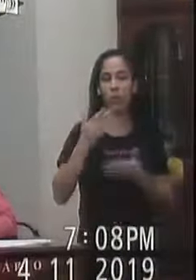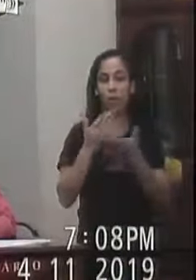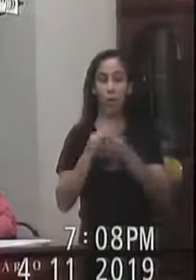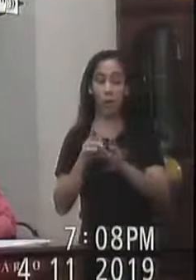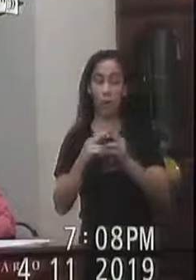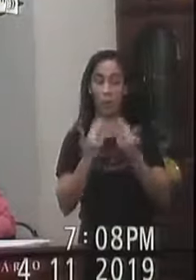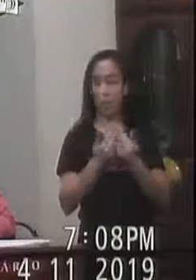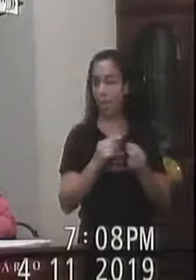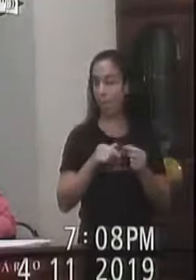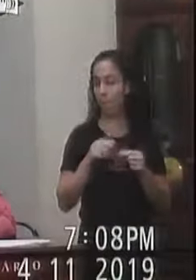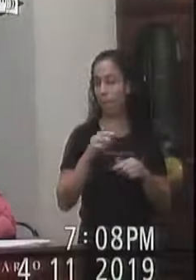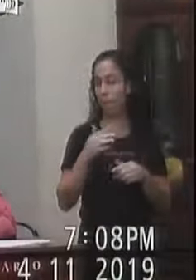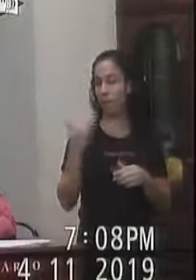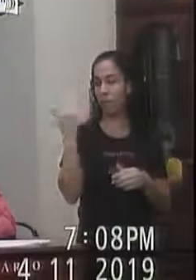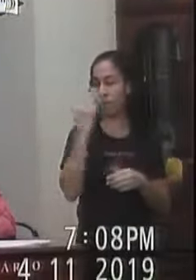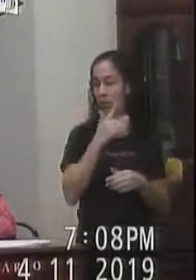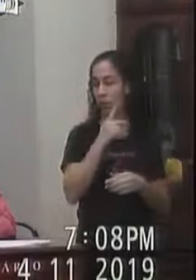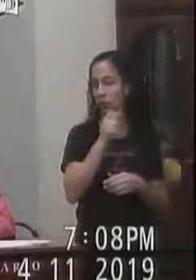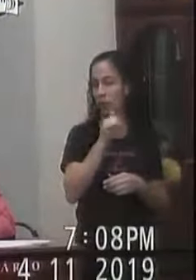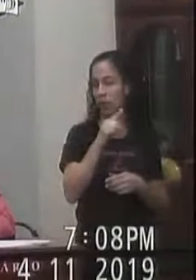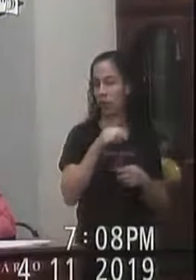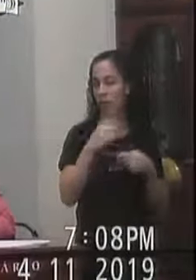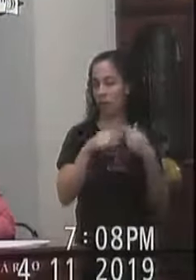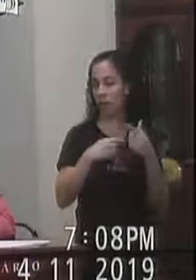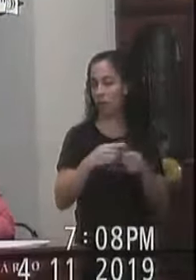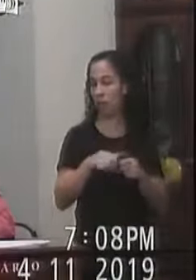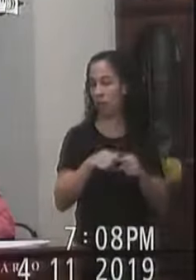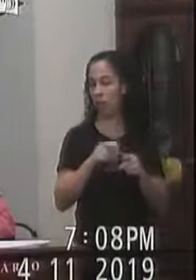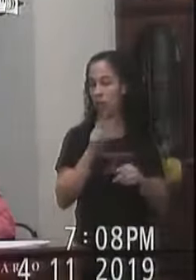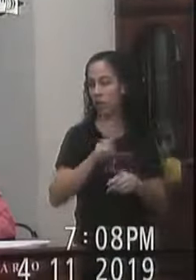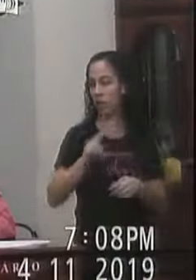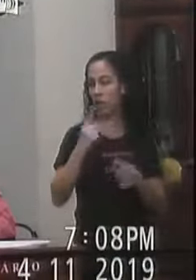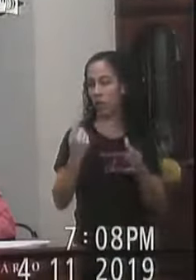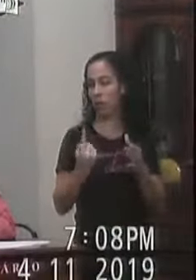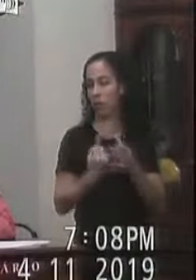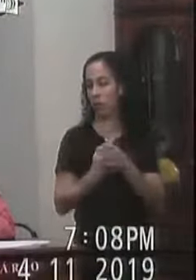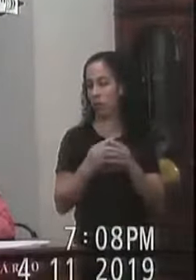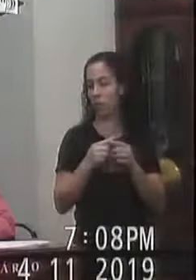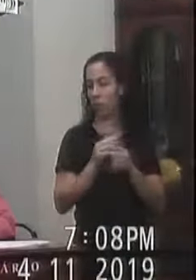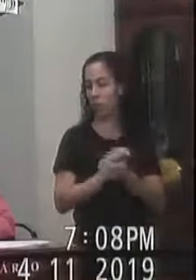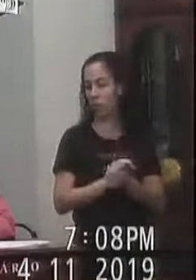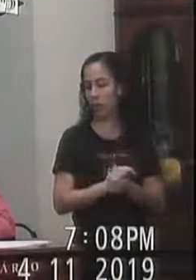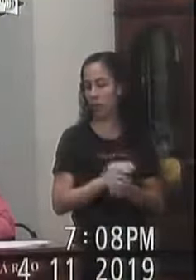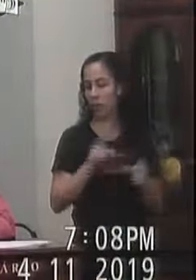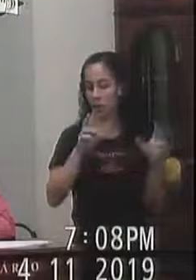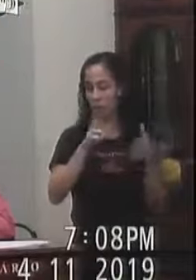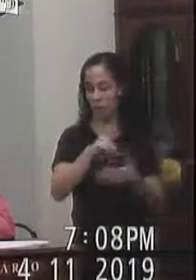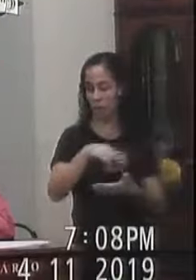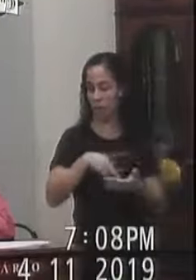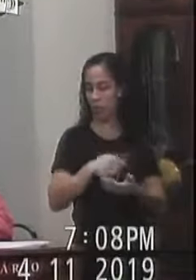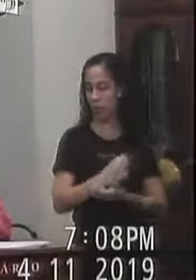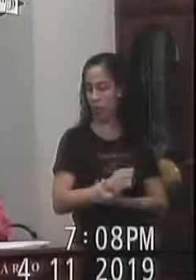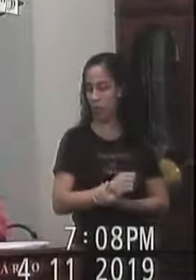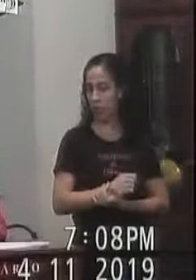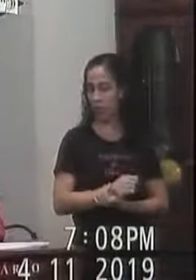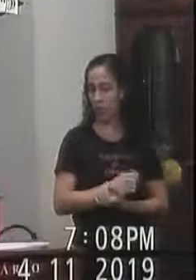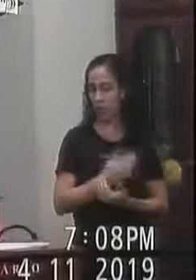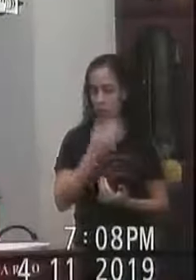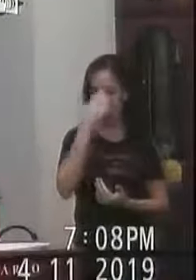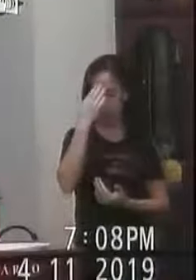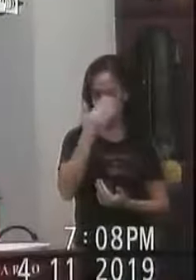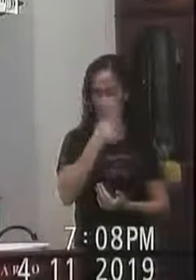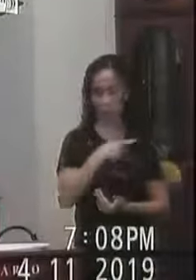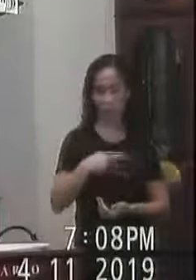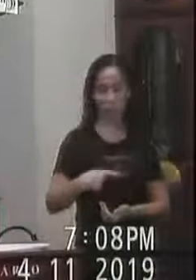sessão Eu vou lá na minha página Para falar E depois vou usar A tribuna Para falar Sobre o meu requerimento Tá bom, presidente? Obrigado